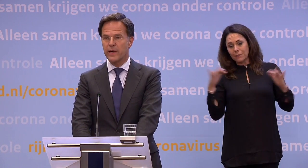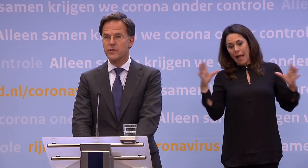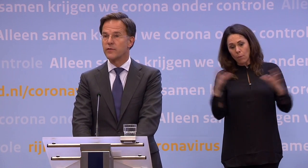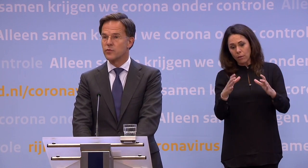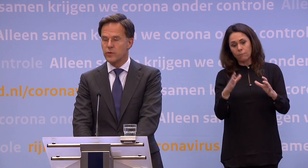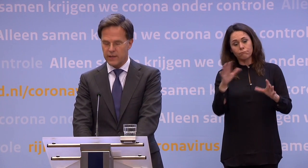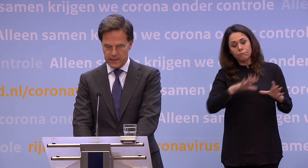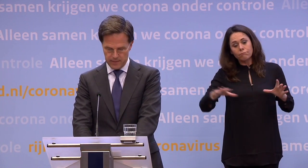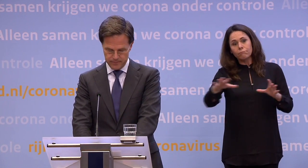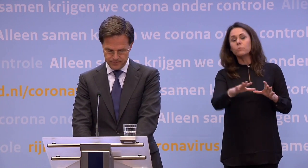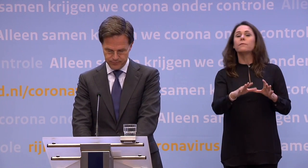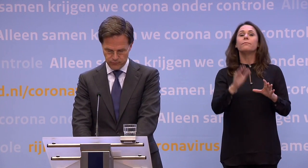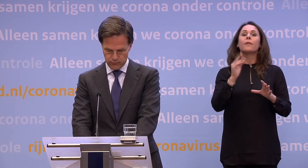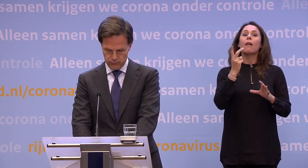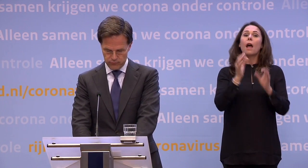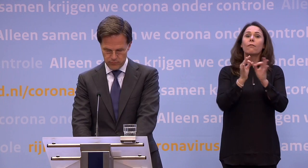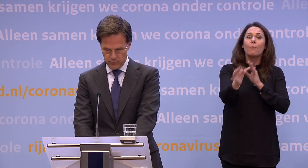anderhalve meter... ...en voldoende hygiëne.